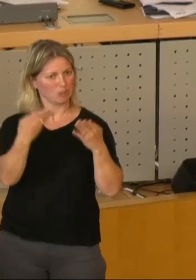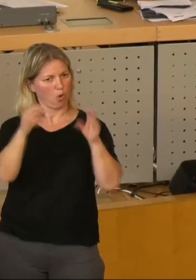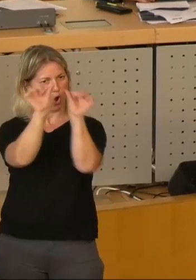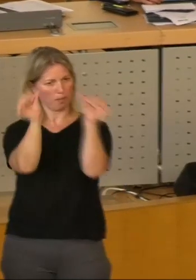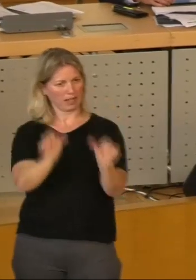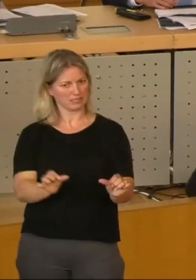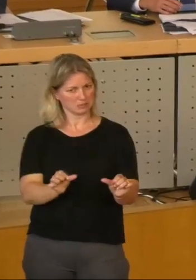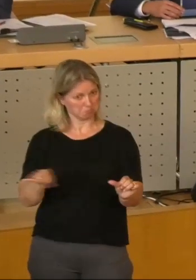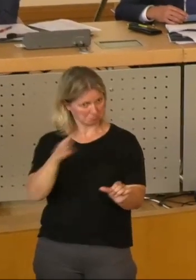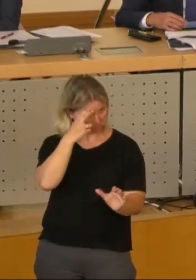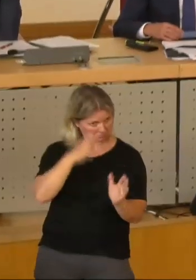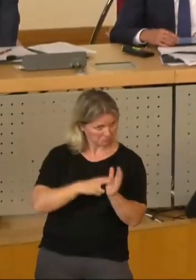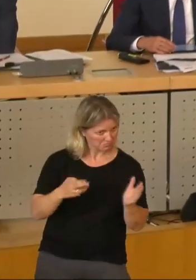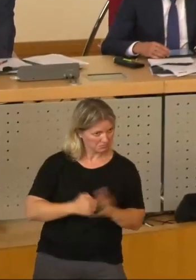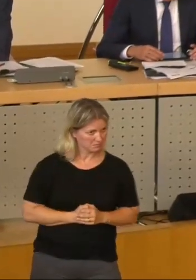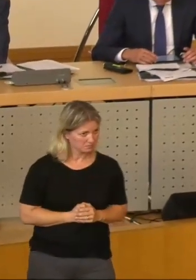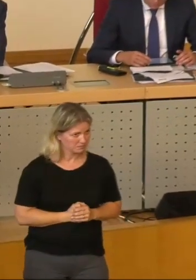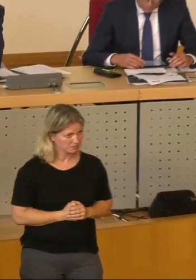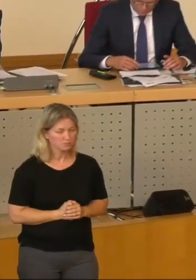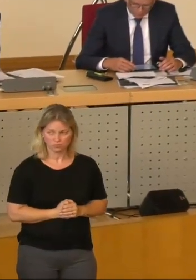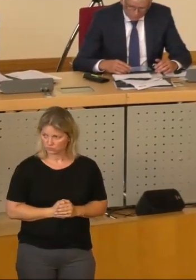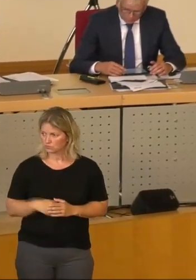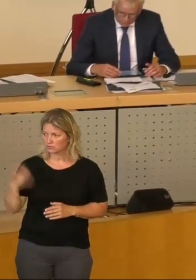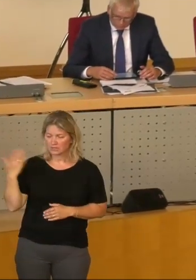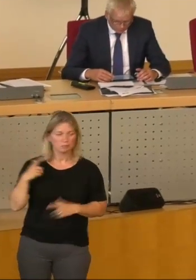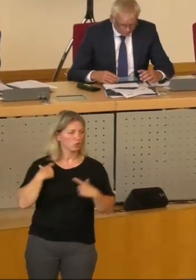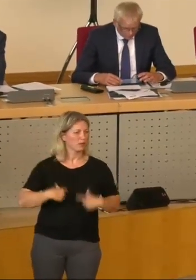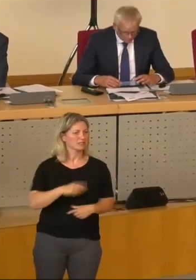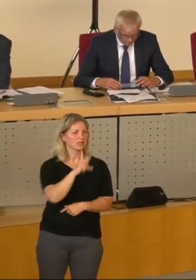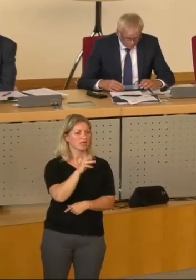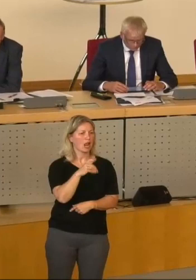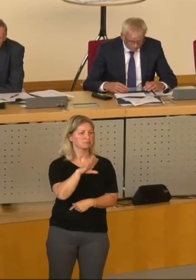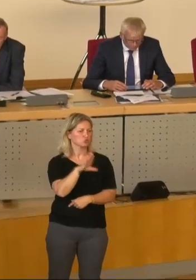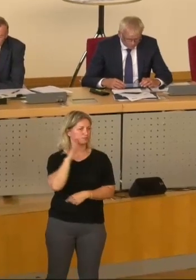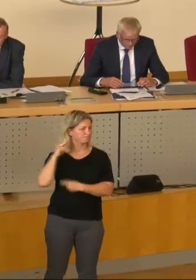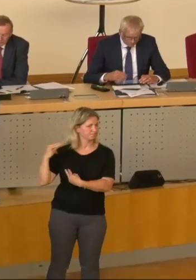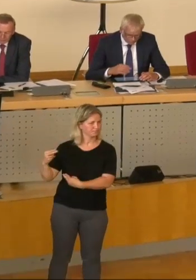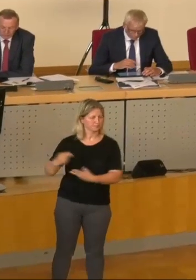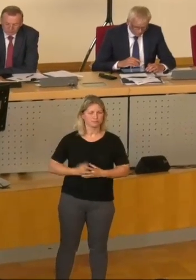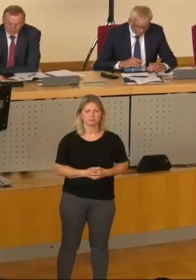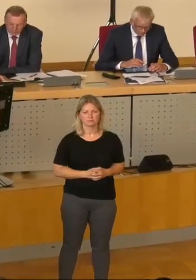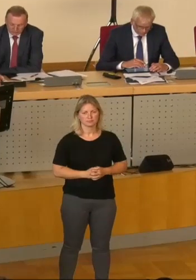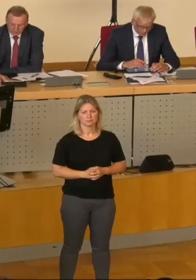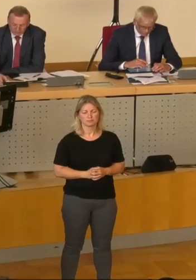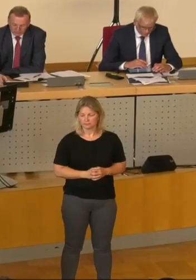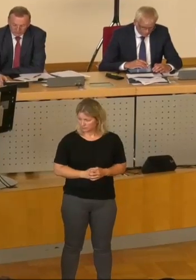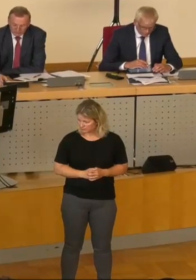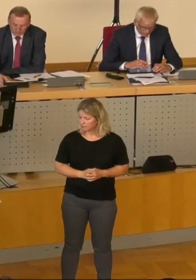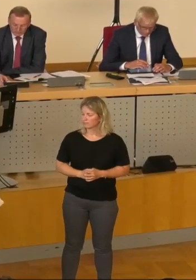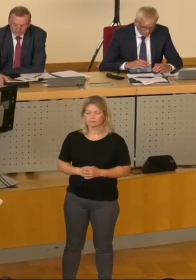Die Beantwortung übernimmt hier Frau Bürgermeisterin Kleppich. Sehr geehrter Herr Breitfeld,